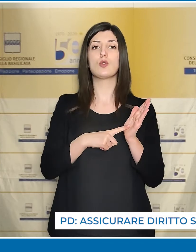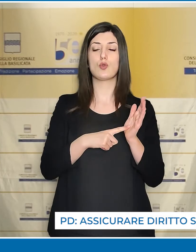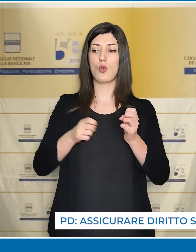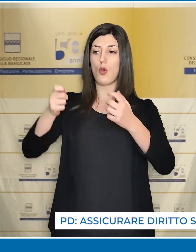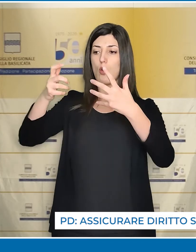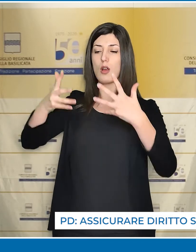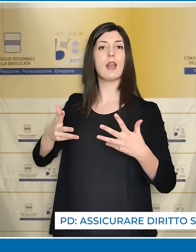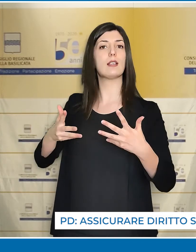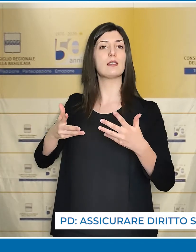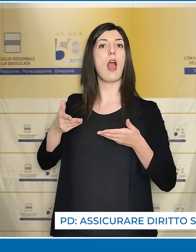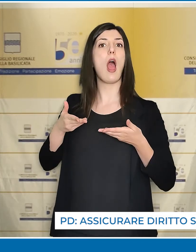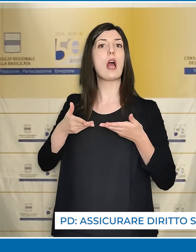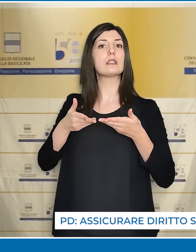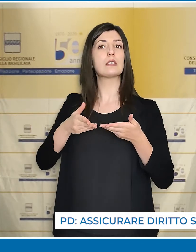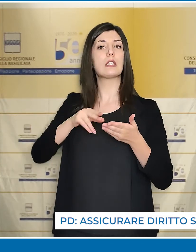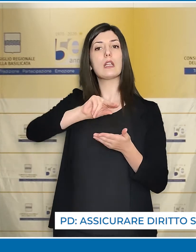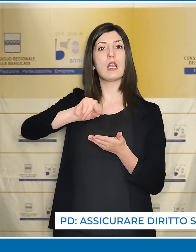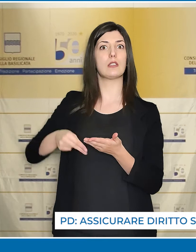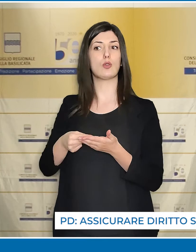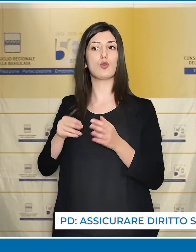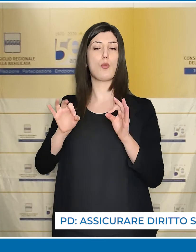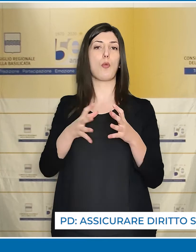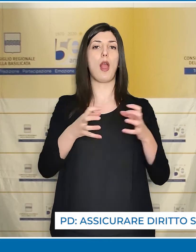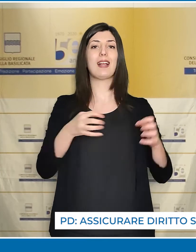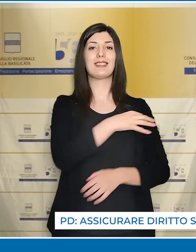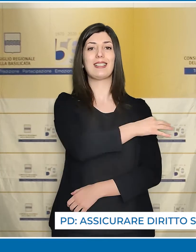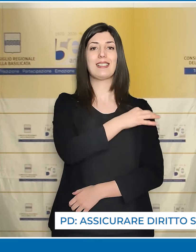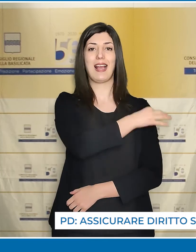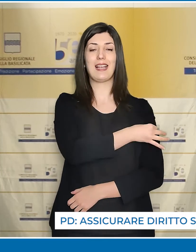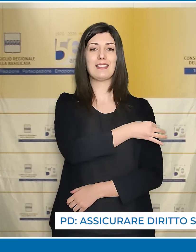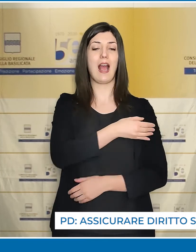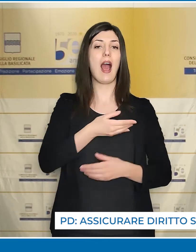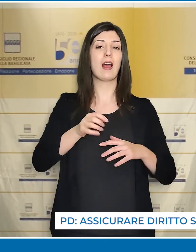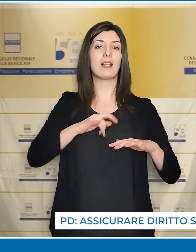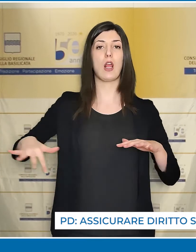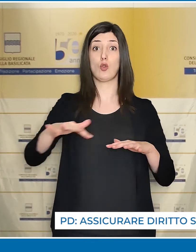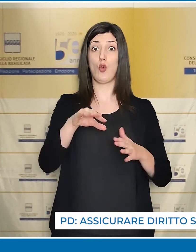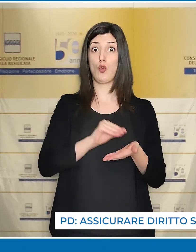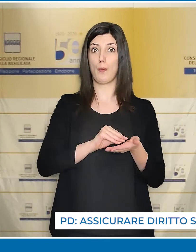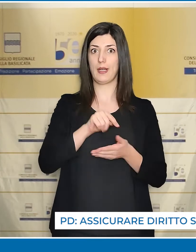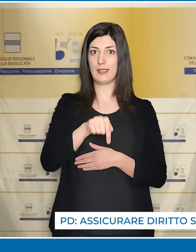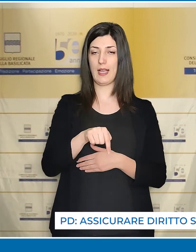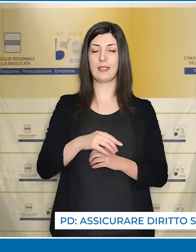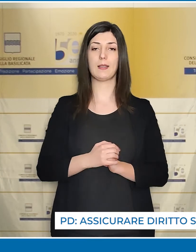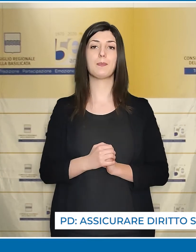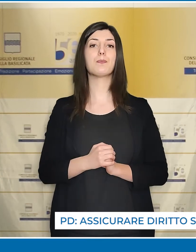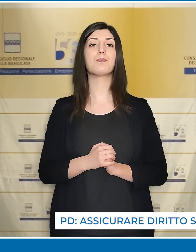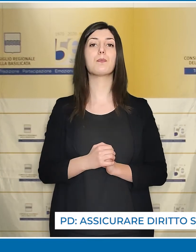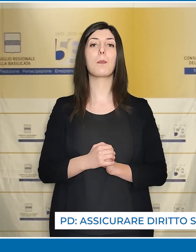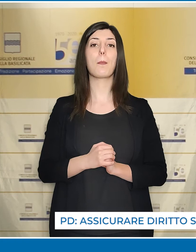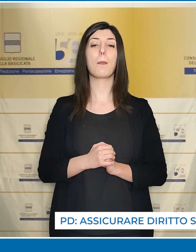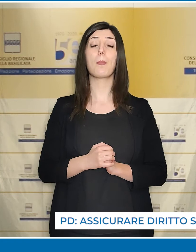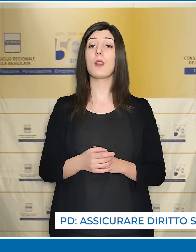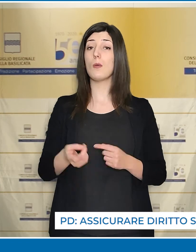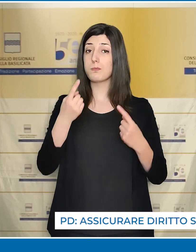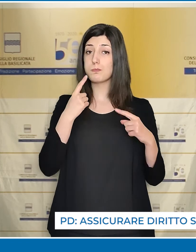il diritto di iscriversi nelle liste degli assistiti delle aziende sanitarie presenti sul